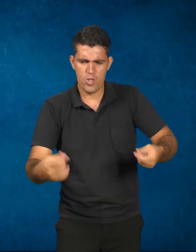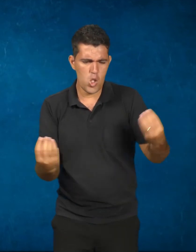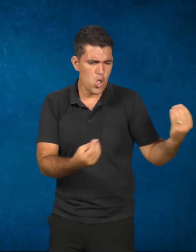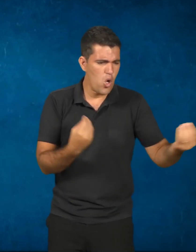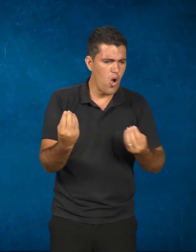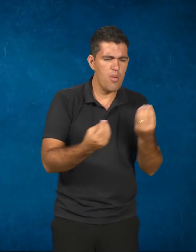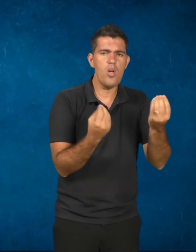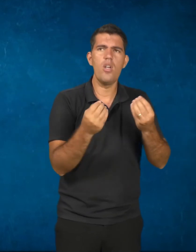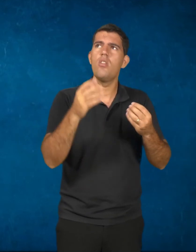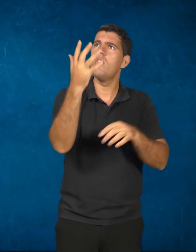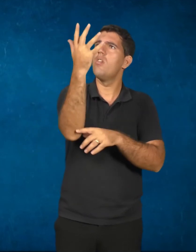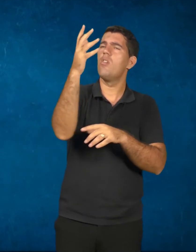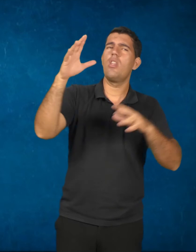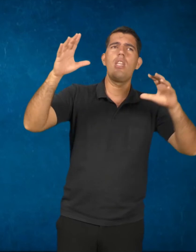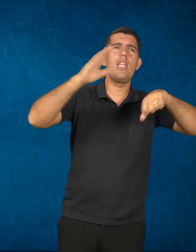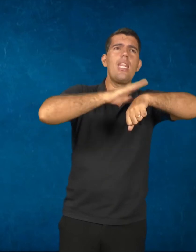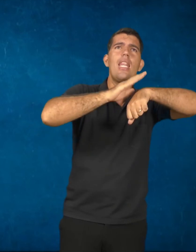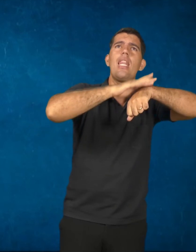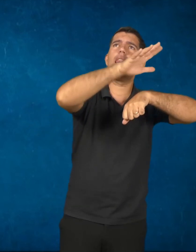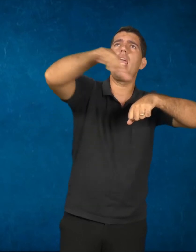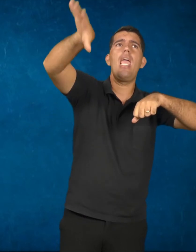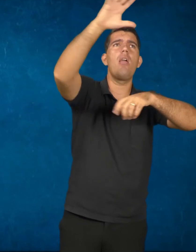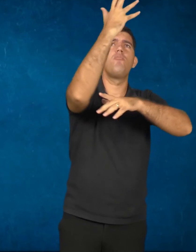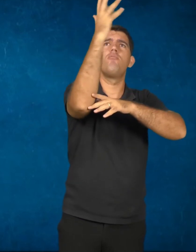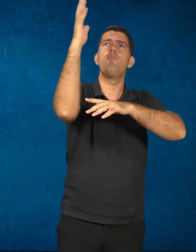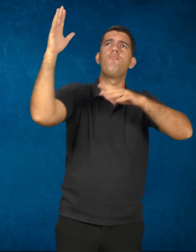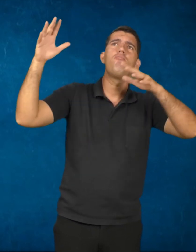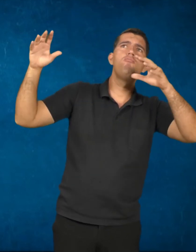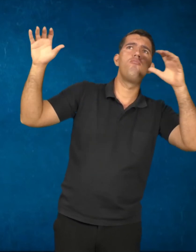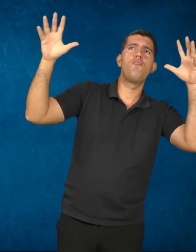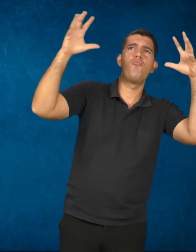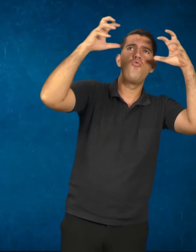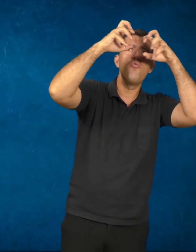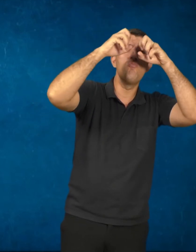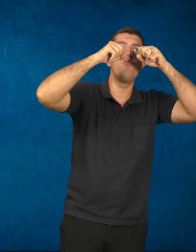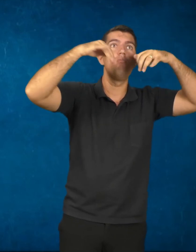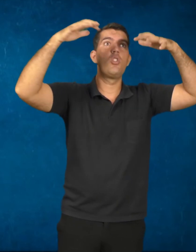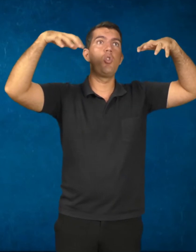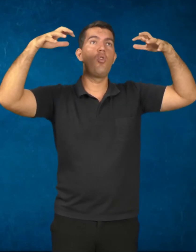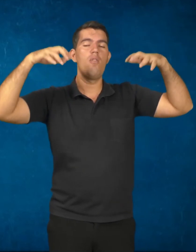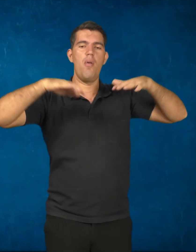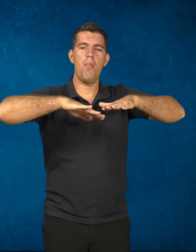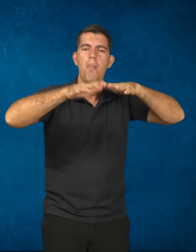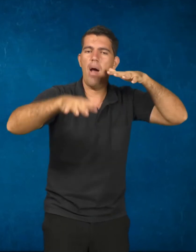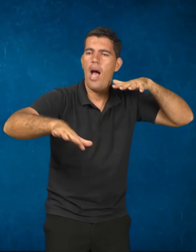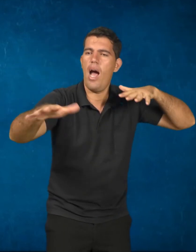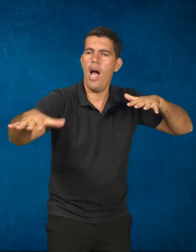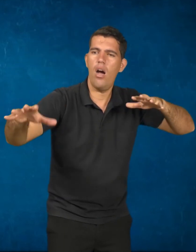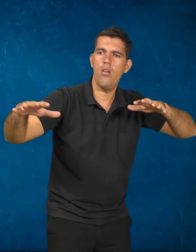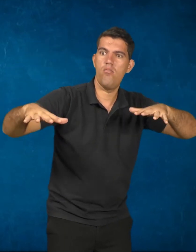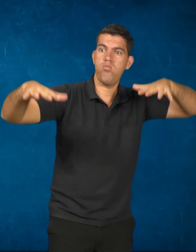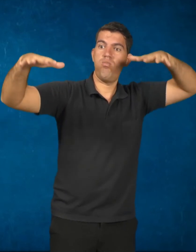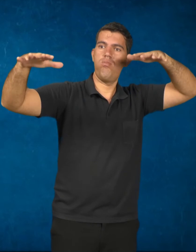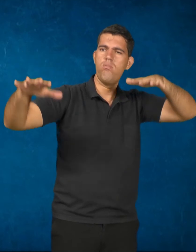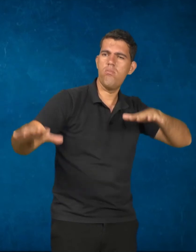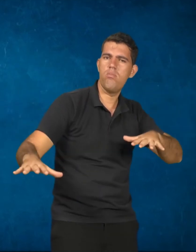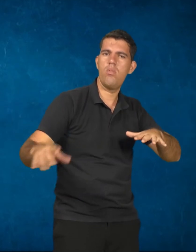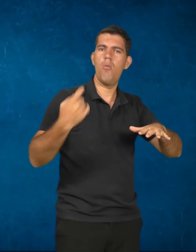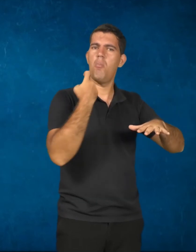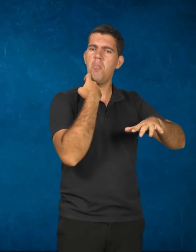condições atmosféricas e climáticas, do mar, dos peixes, enfim, e